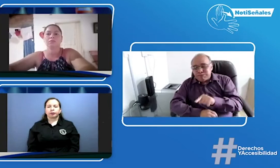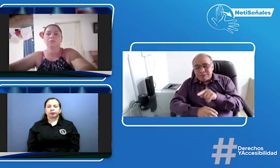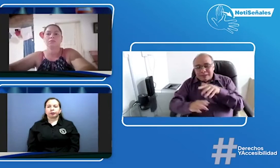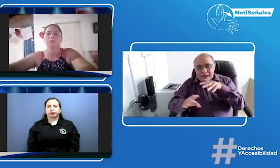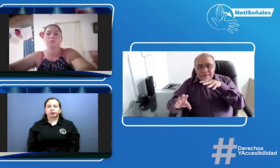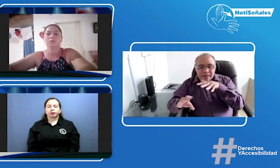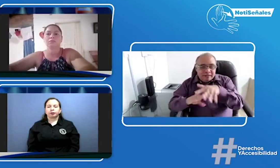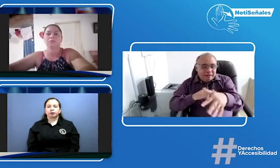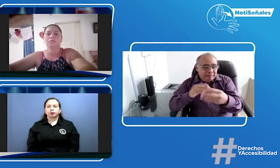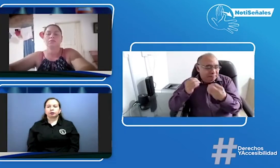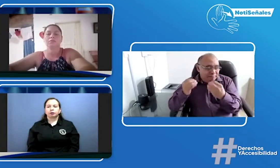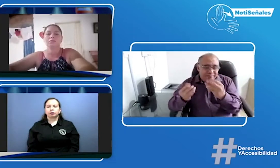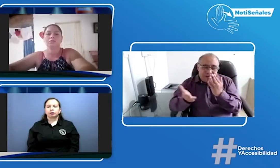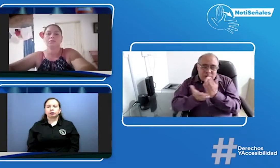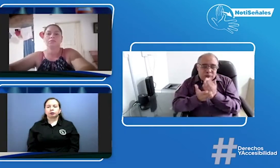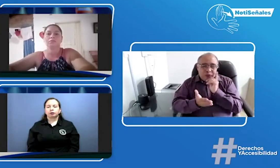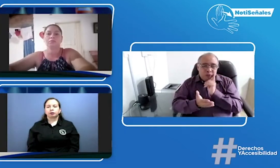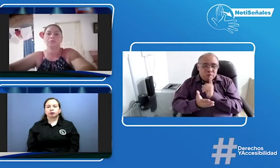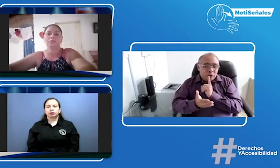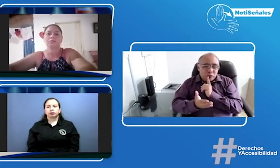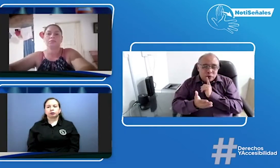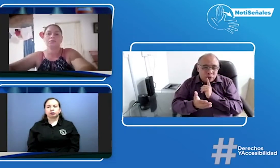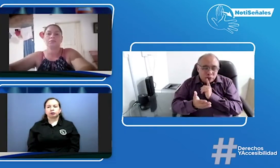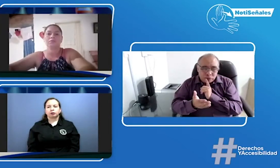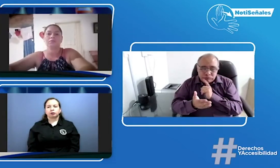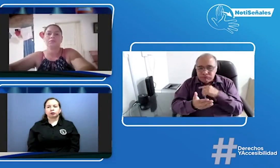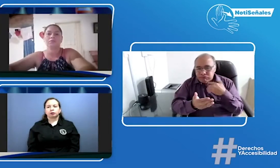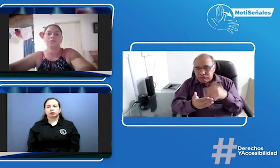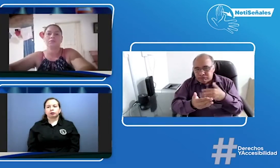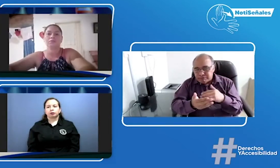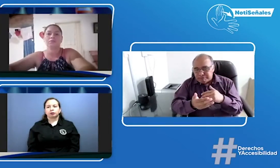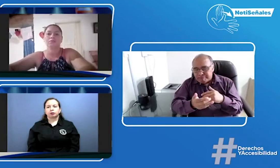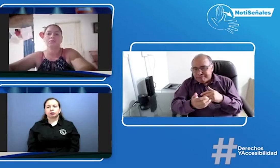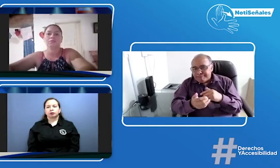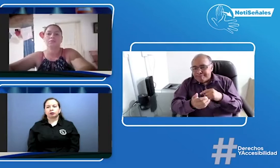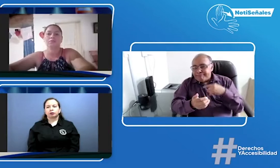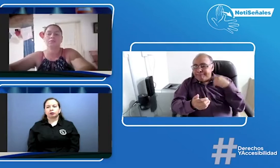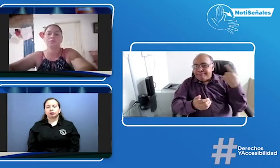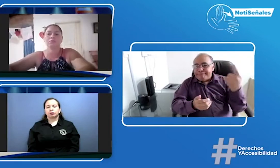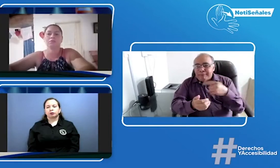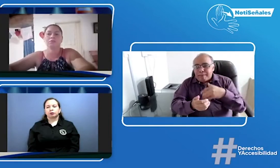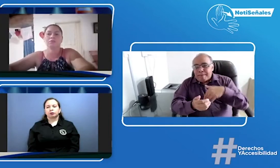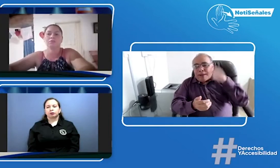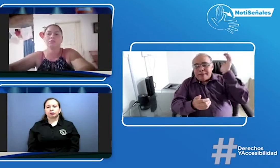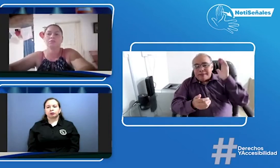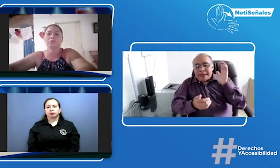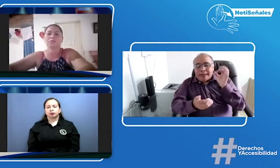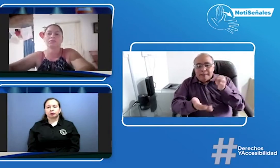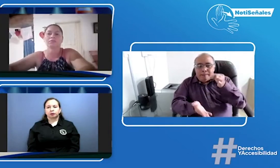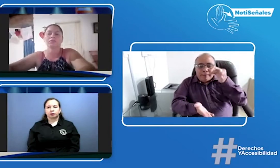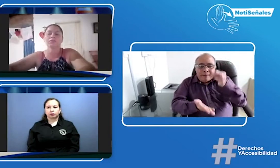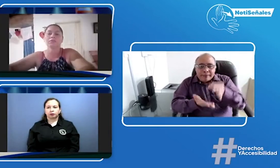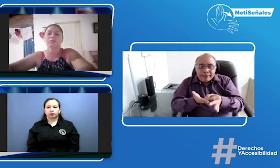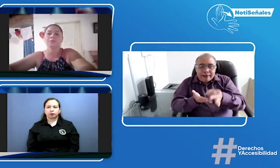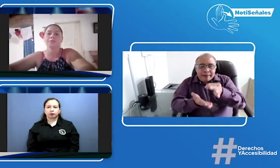sabemos que eso también sucede en muchos otros municipios y eso está afectando la educación de los niños y niñas sordas